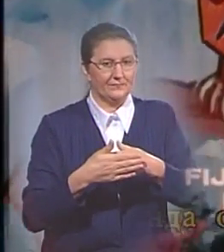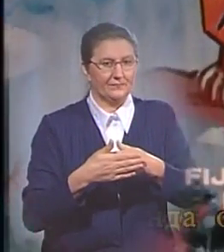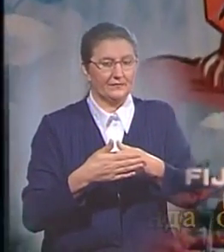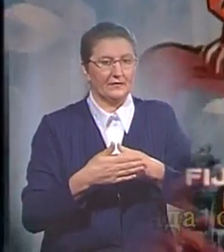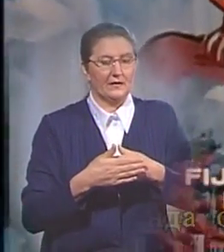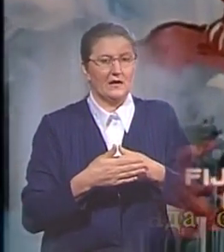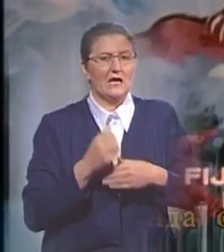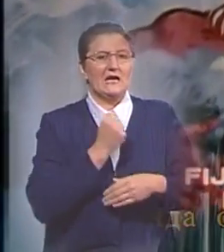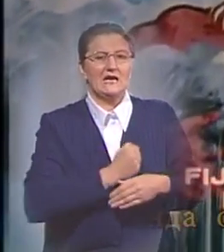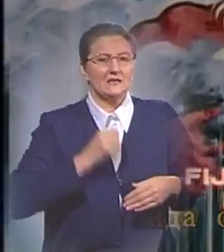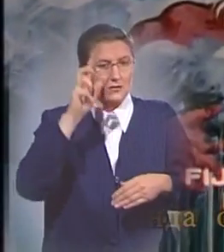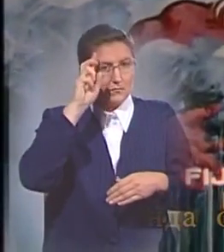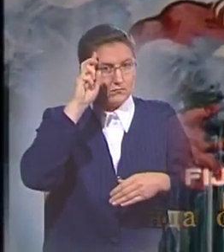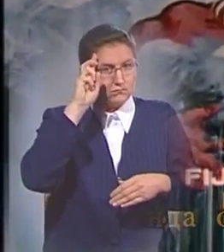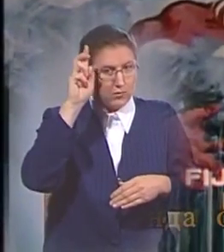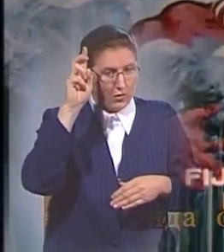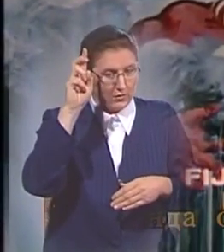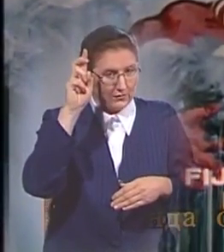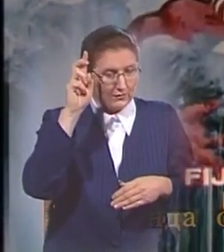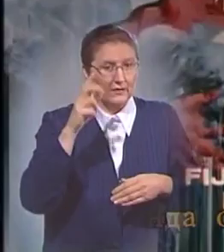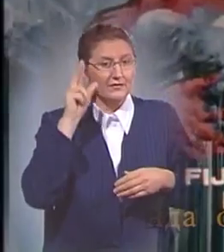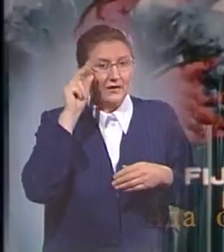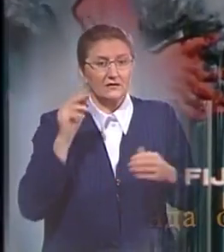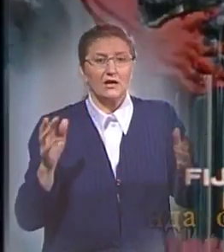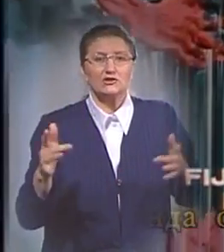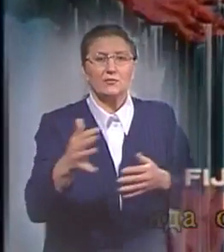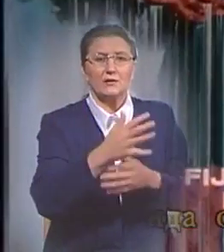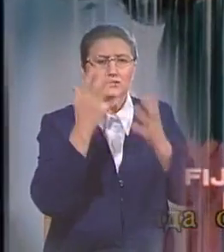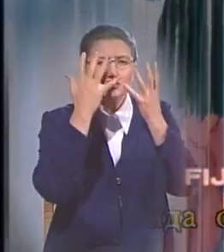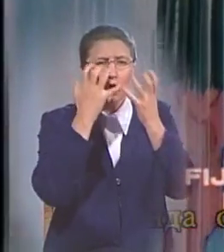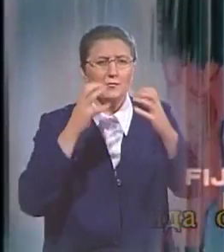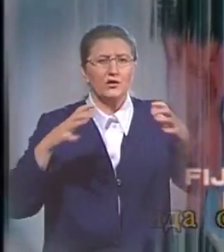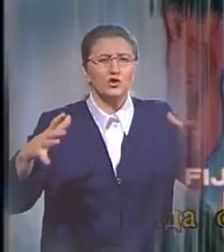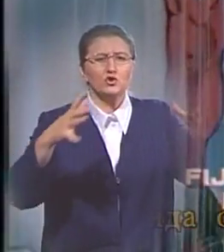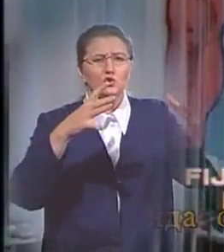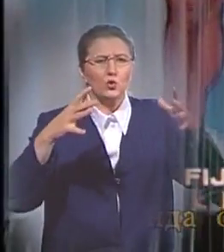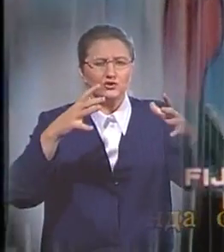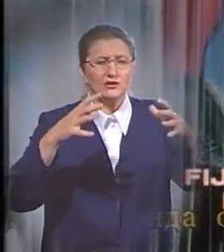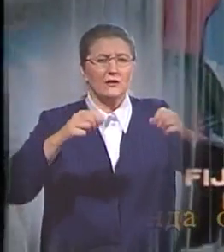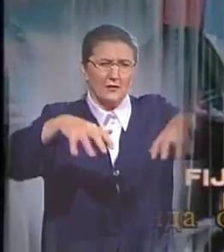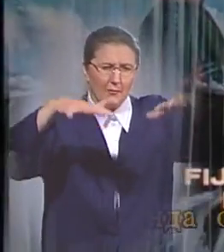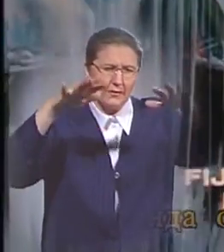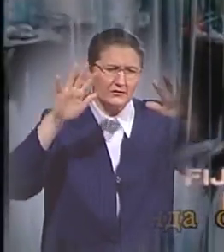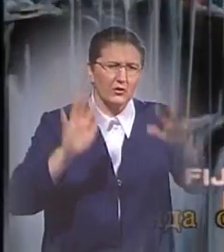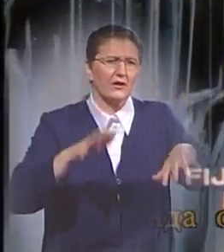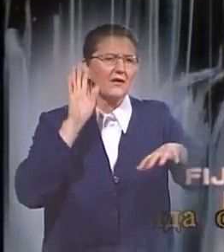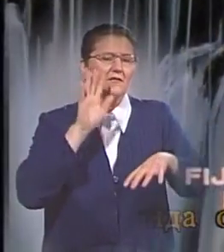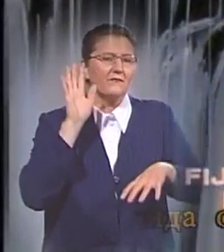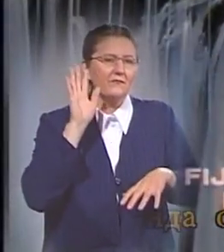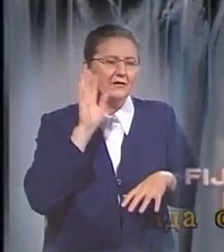Разгневанный бог Мбенга тогда собрал темные тучи, и из них полились потоки воды на обреченную